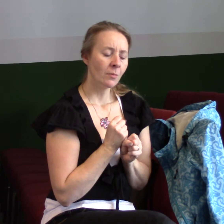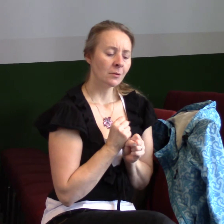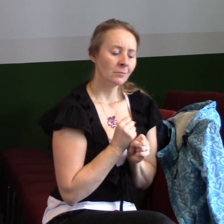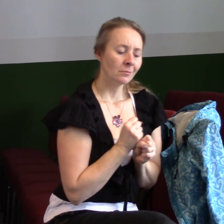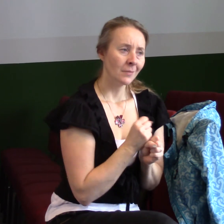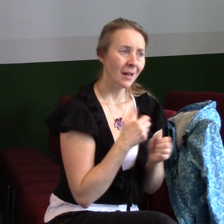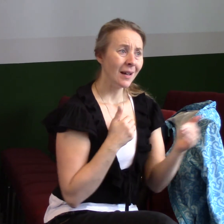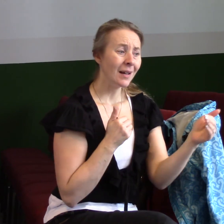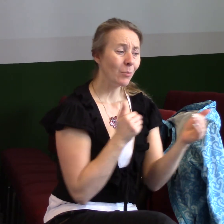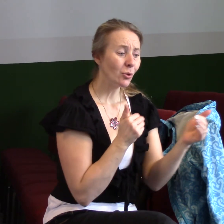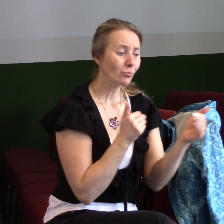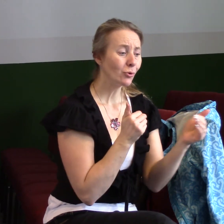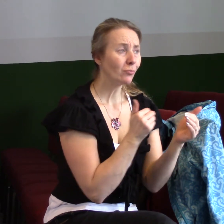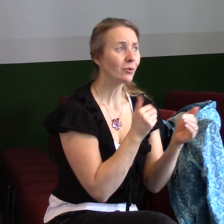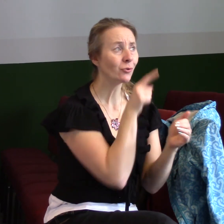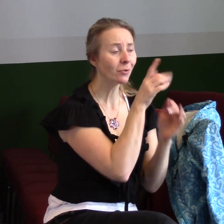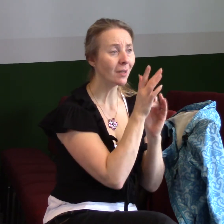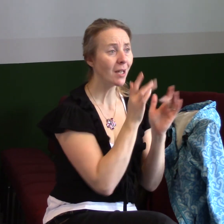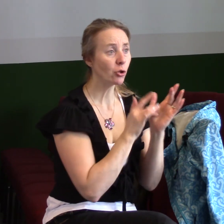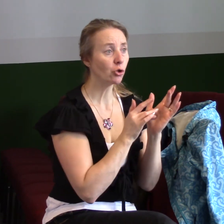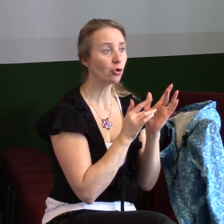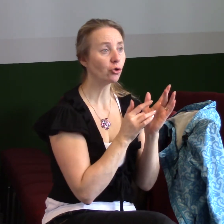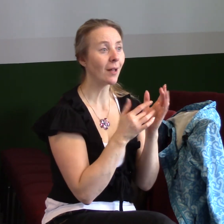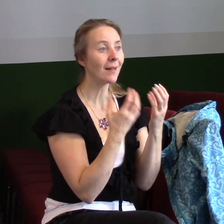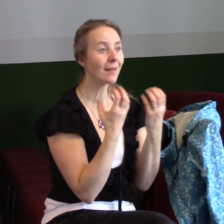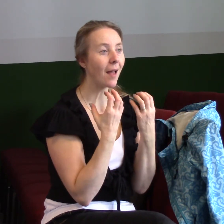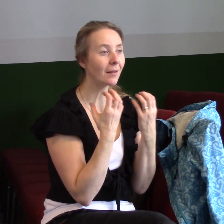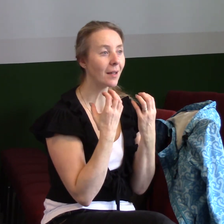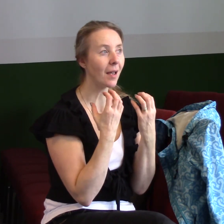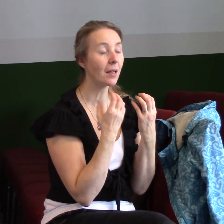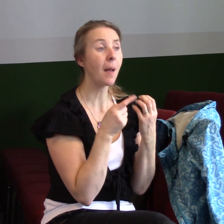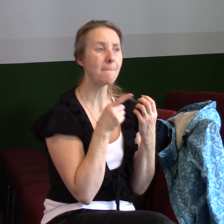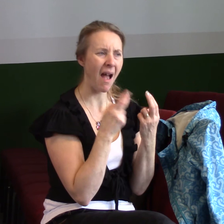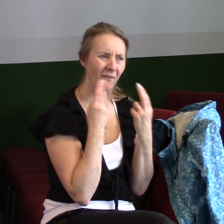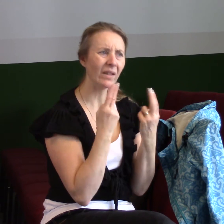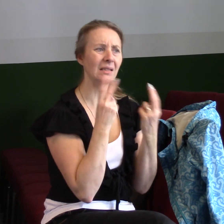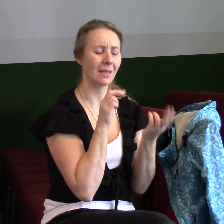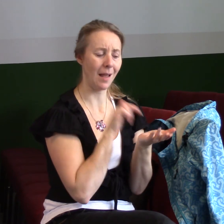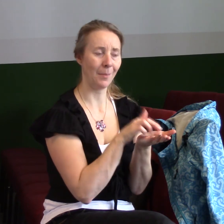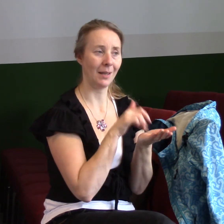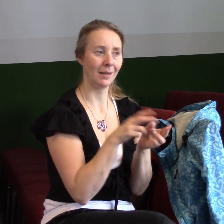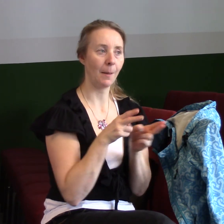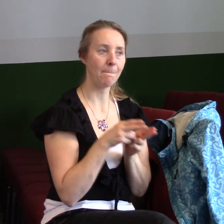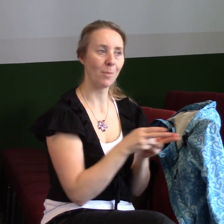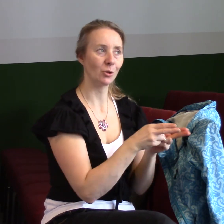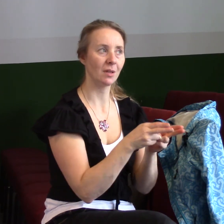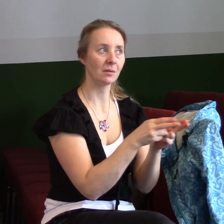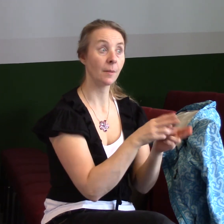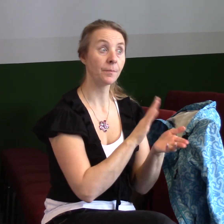že jste stále drželi tu naději toho, že to má smysl pokračovat po téhleté cestě. A pak najednou přichází ohoce,